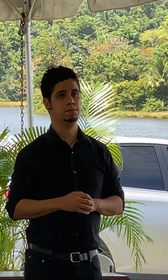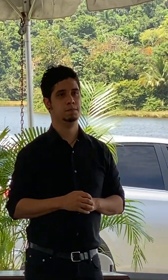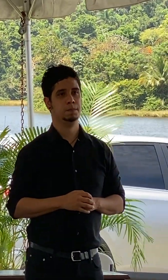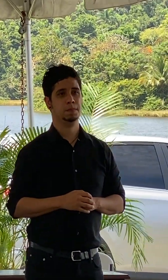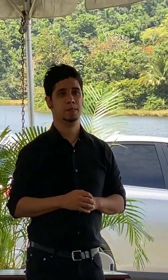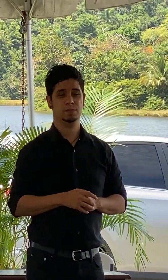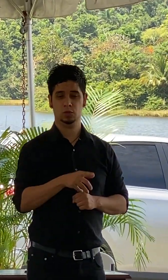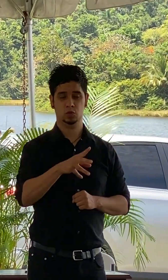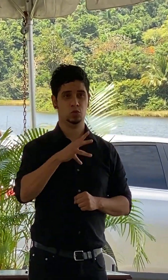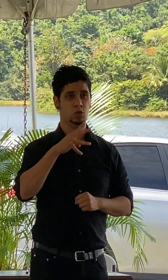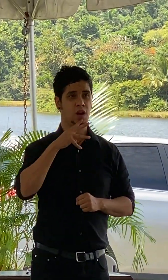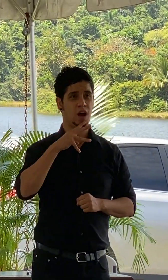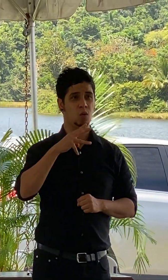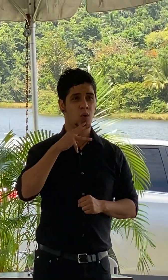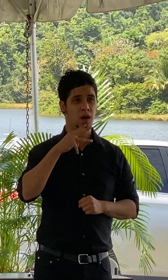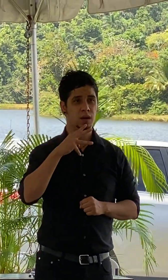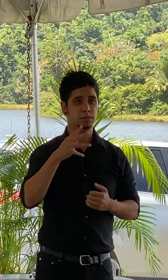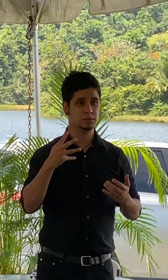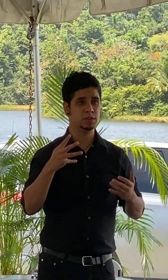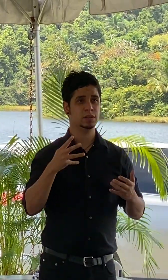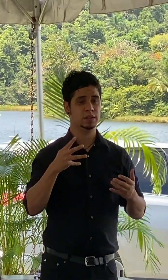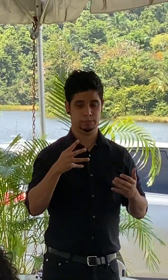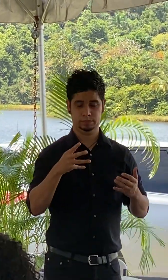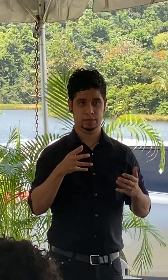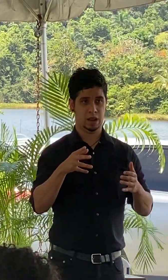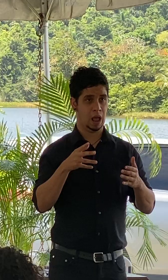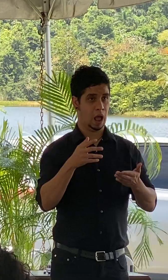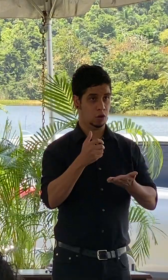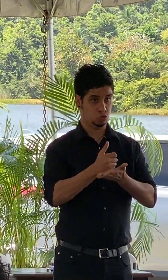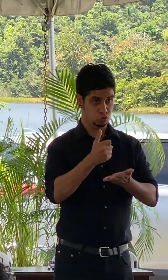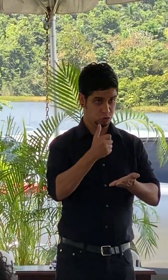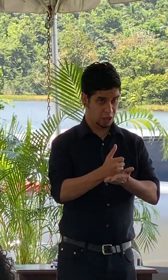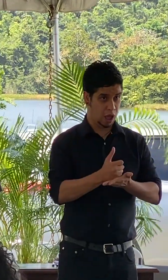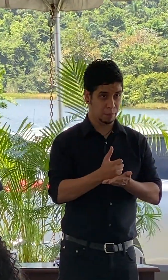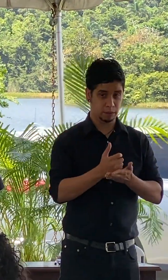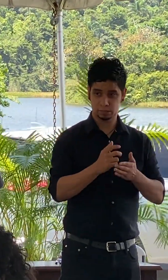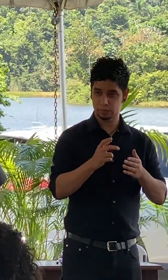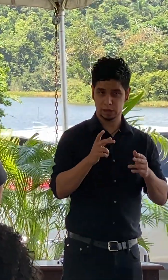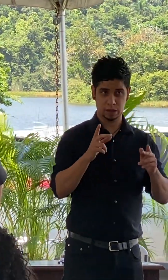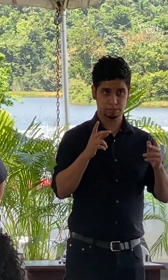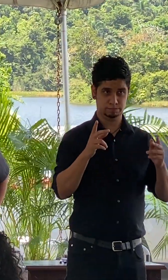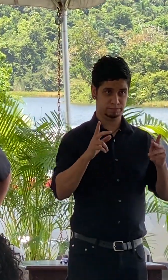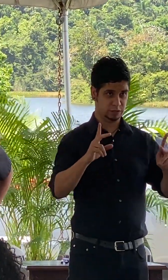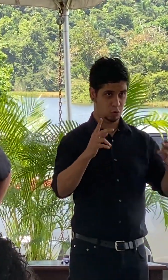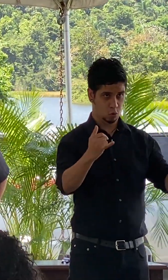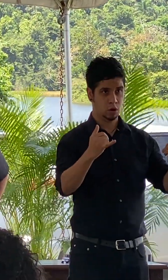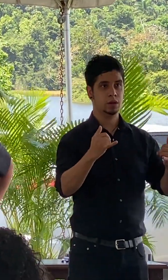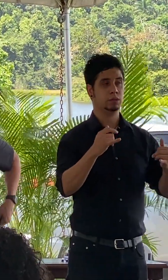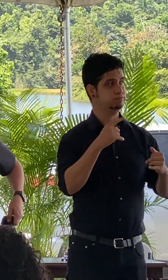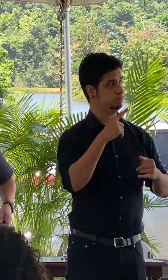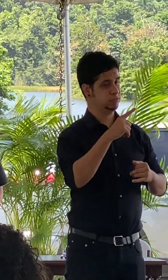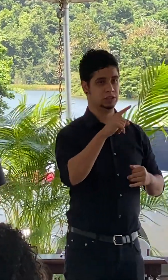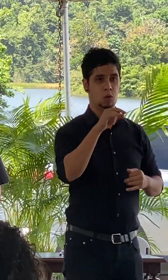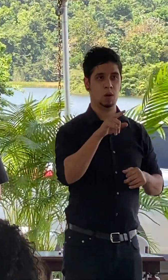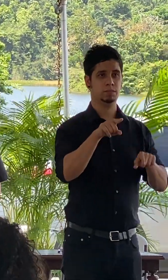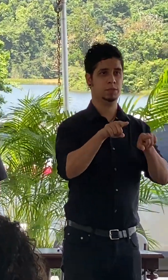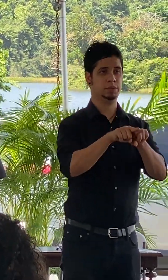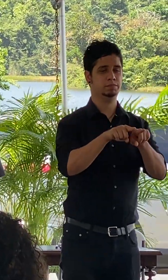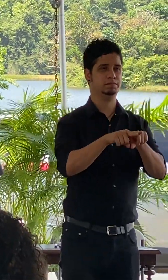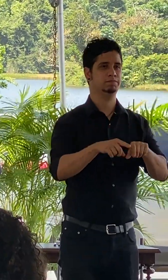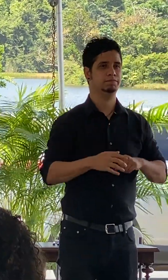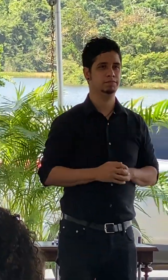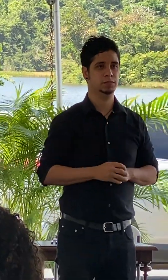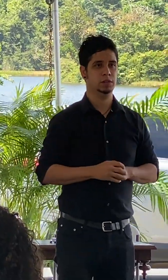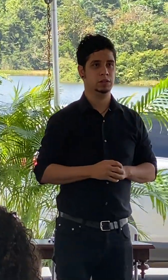sus ojos llegaron a fomentar y ayudar a lo que es hoy en la ciudad capital de san juan o sea